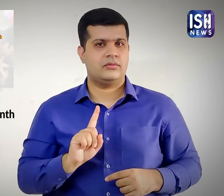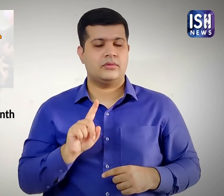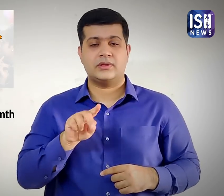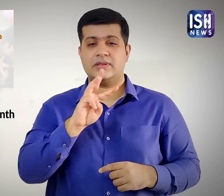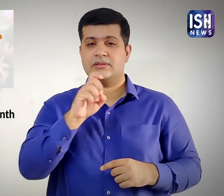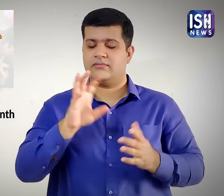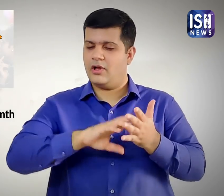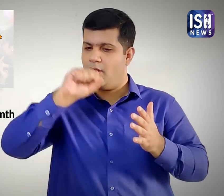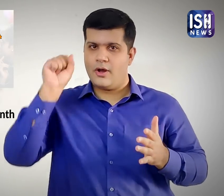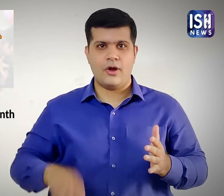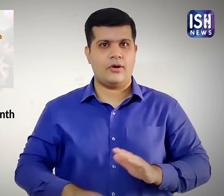गया।